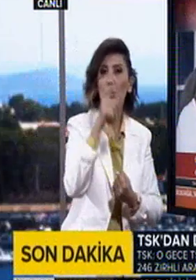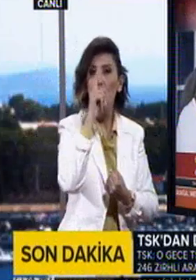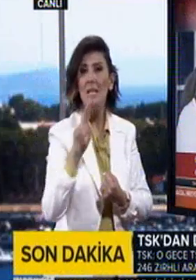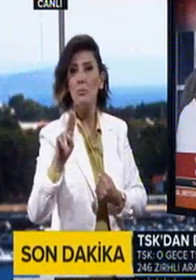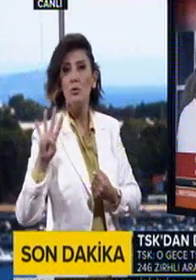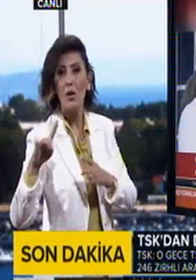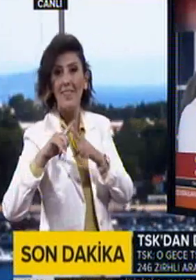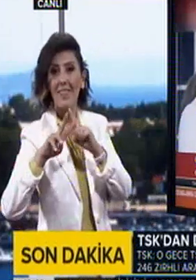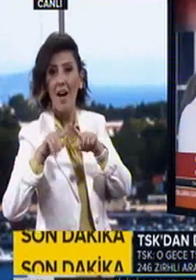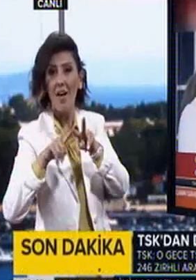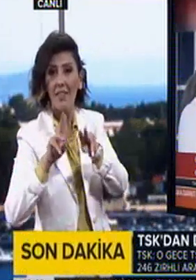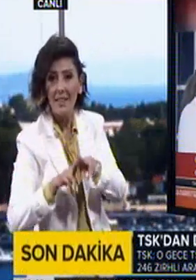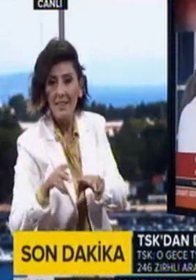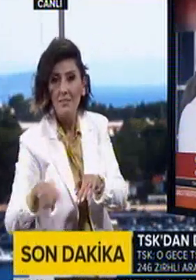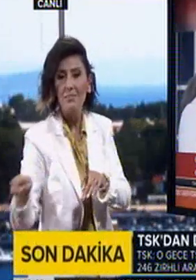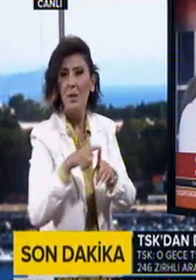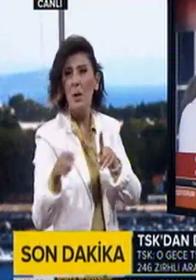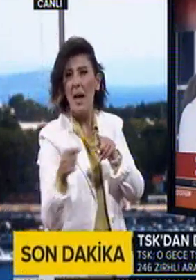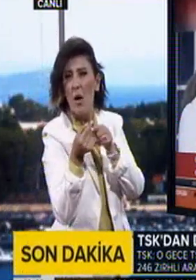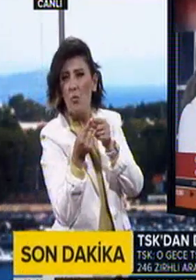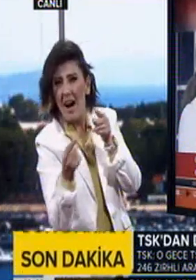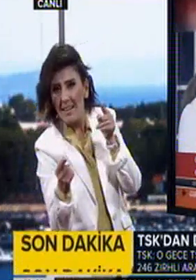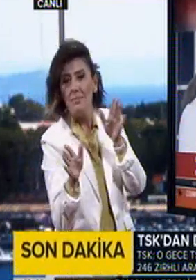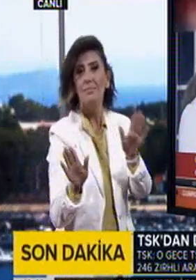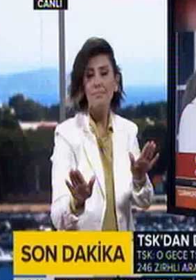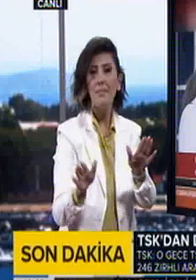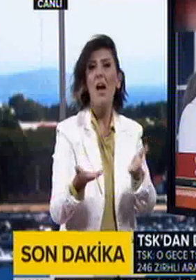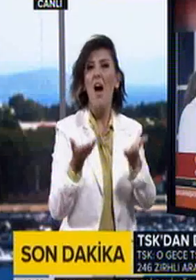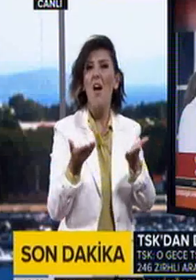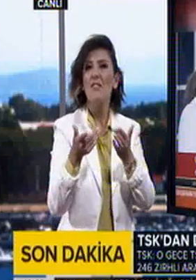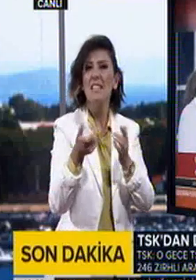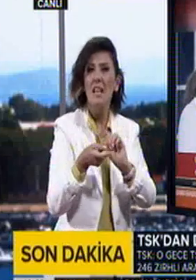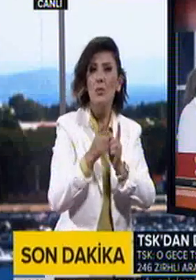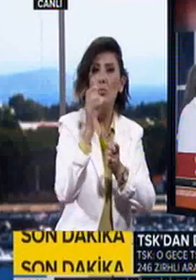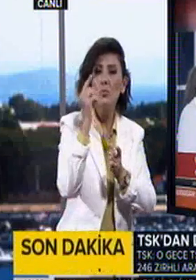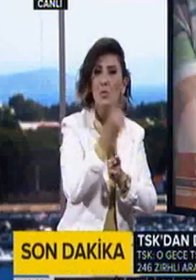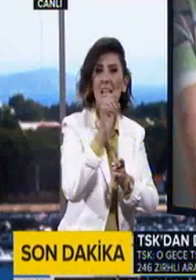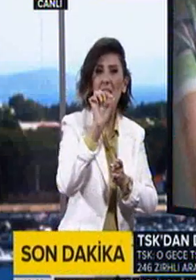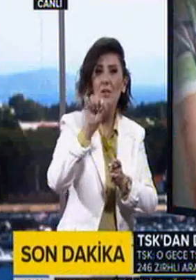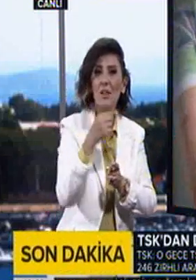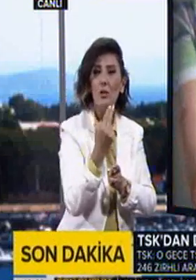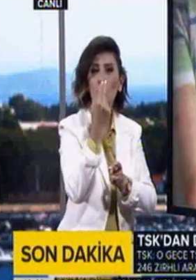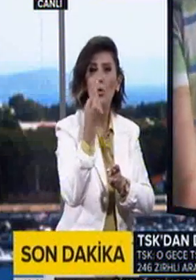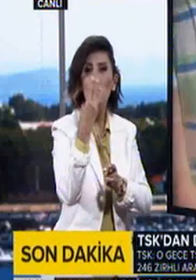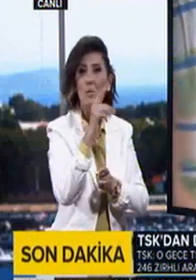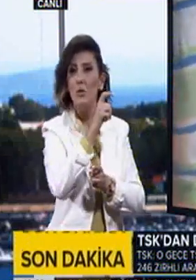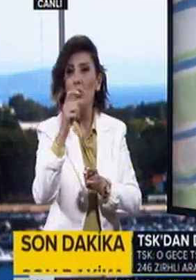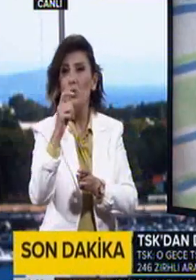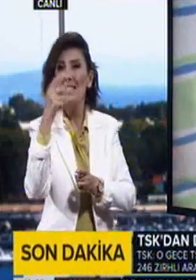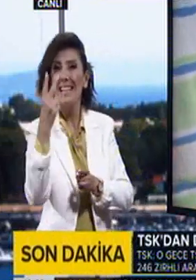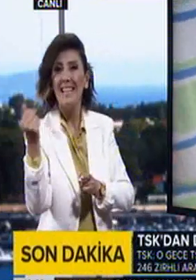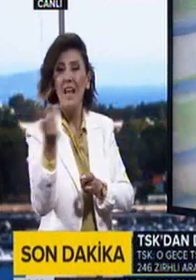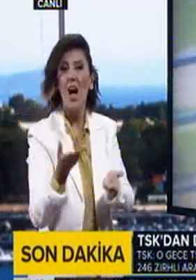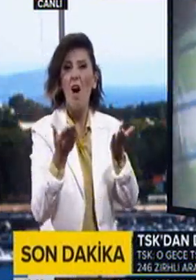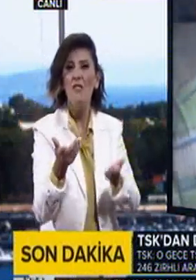gemilerde %1 yani 3 gemiye tekabül ediyor. Hafif silahlarda ise %0,7 yani 3.992 adet